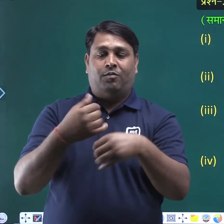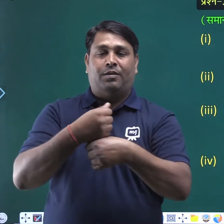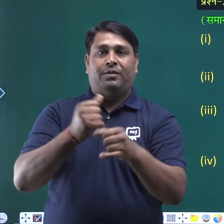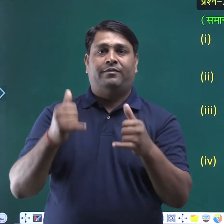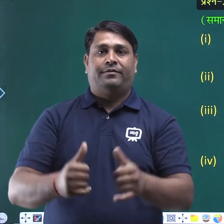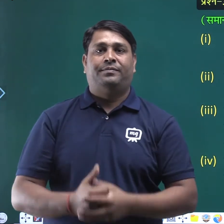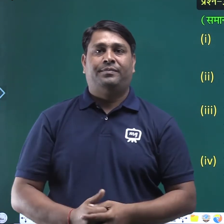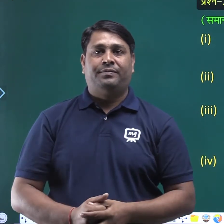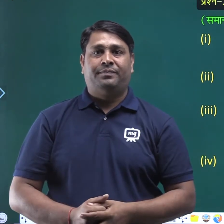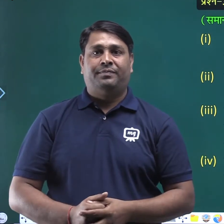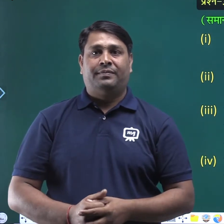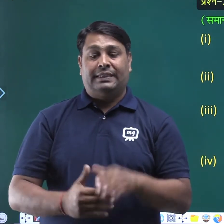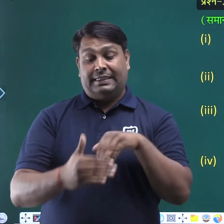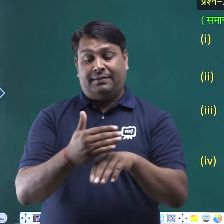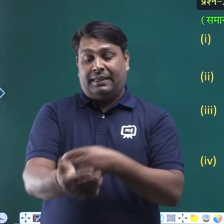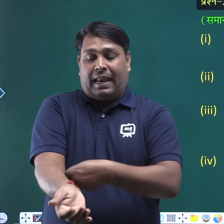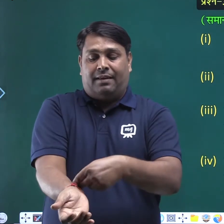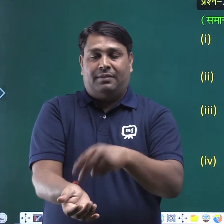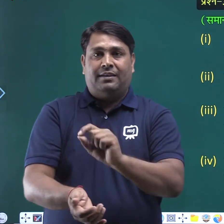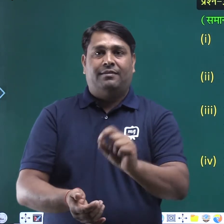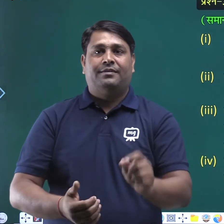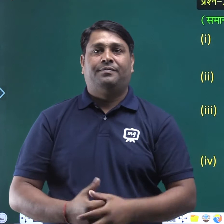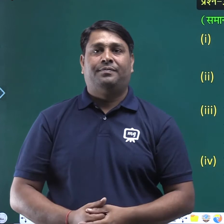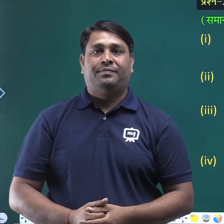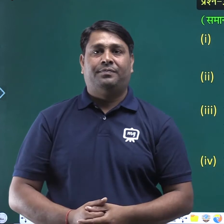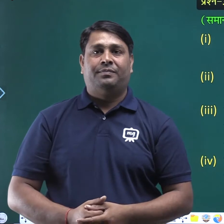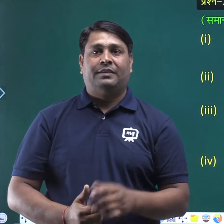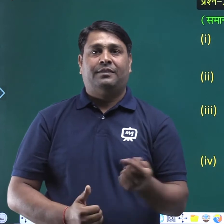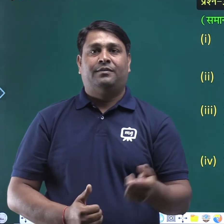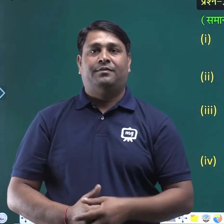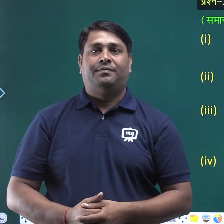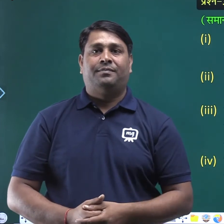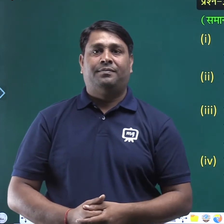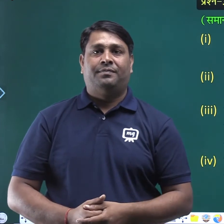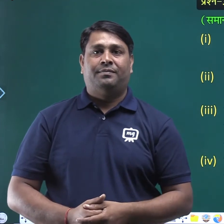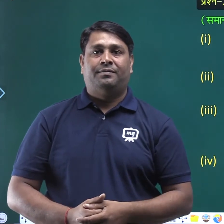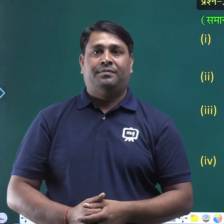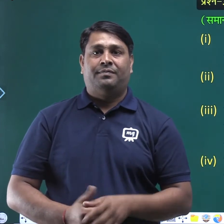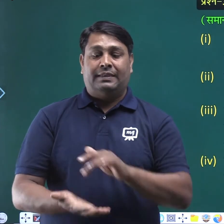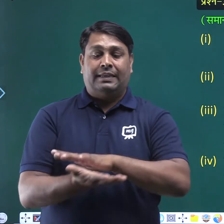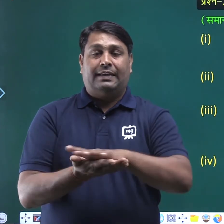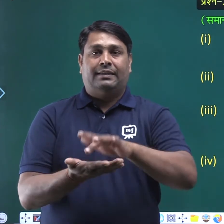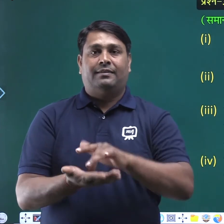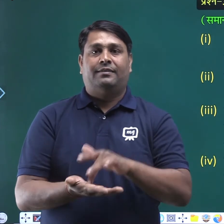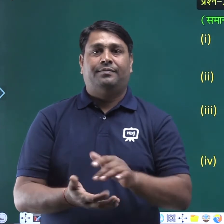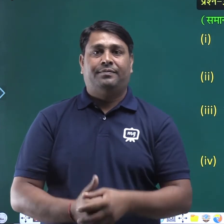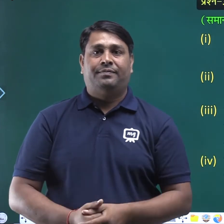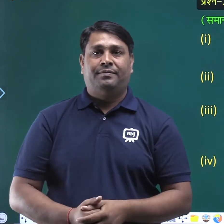इसमें नाम लिखा है इसको खाली जेगे में